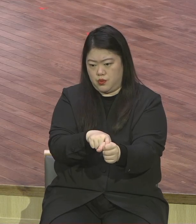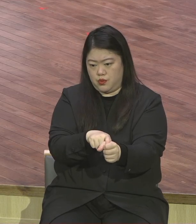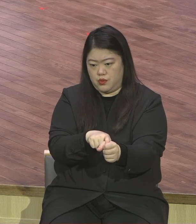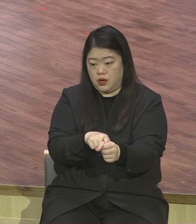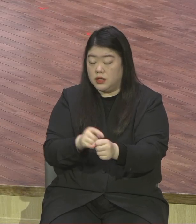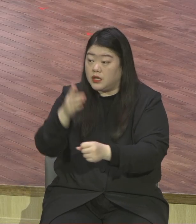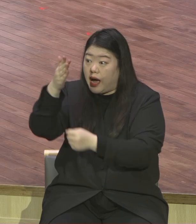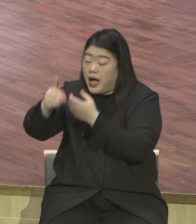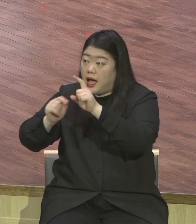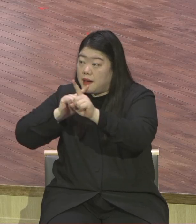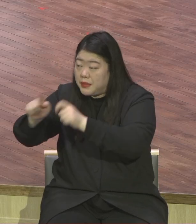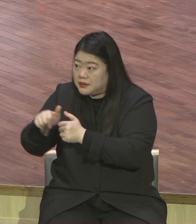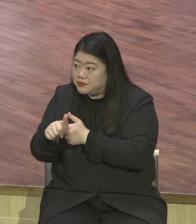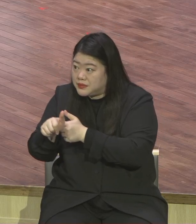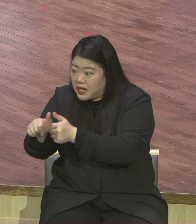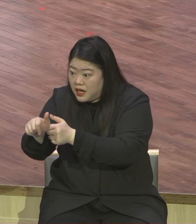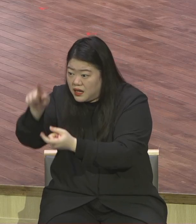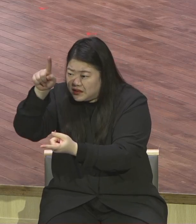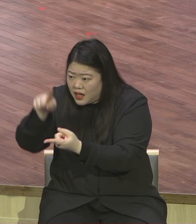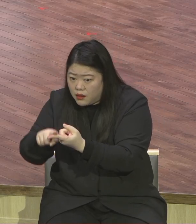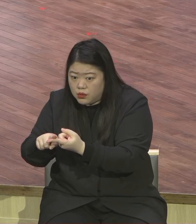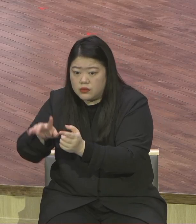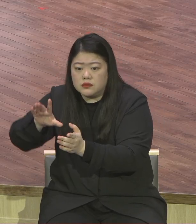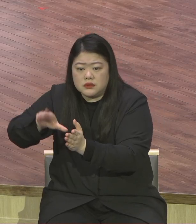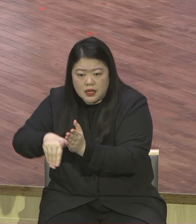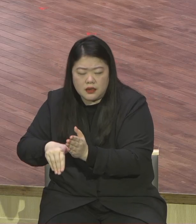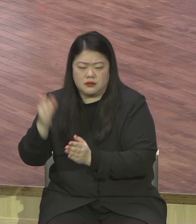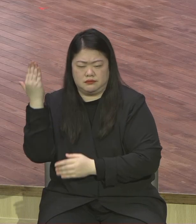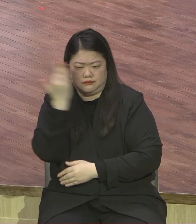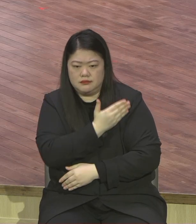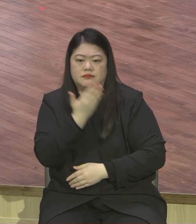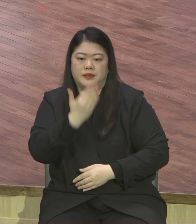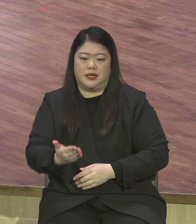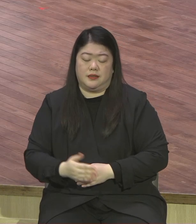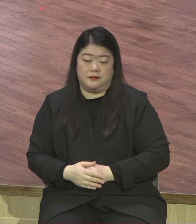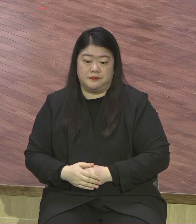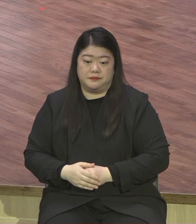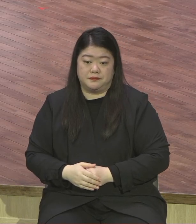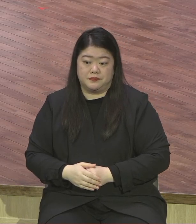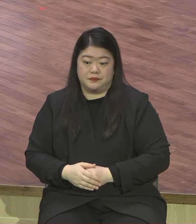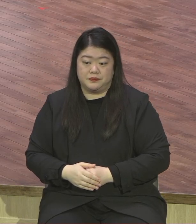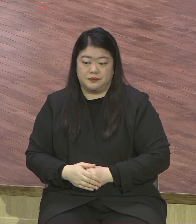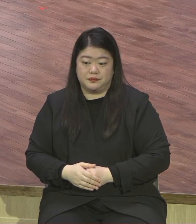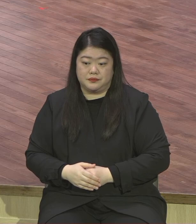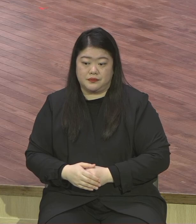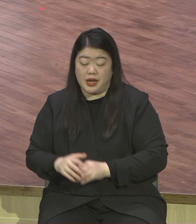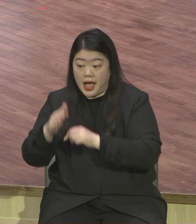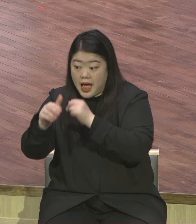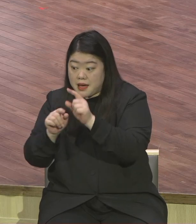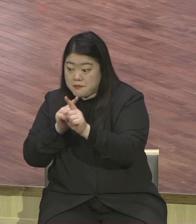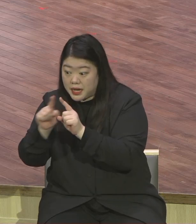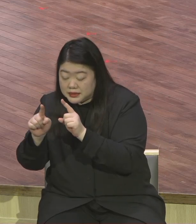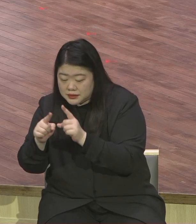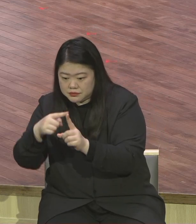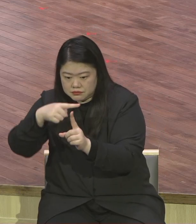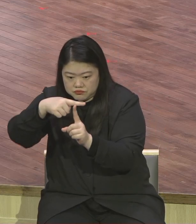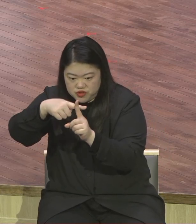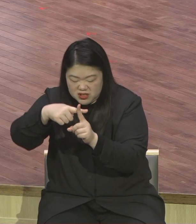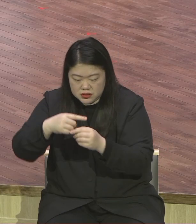제일 겸손한 사람 말씀 따라서 한마디로 하나님의 말씀이 이끄는